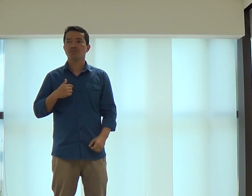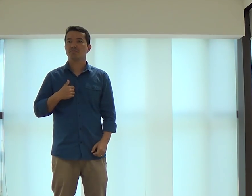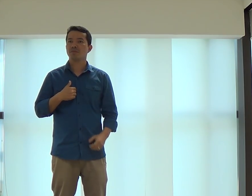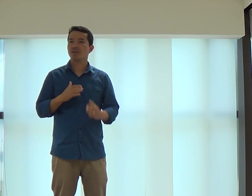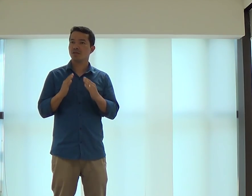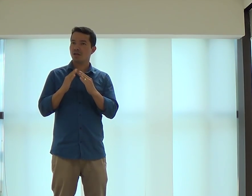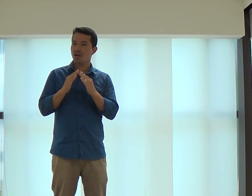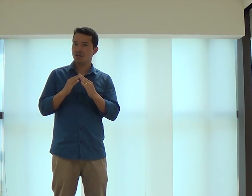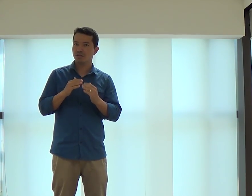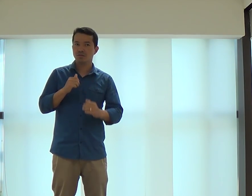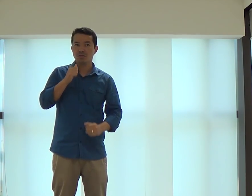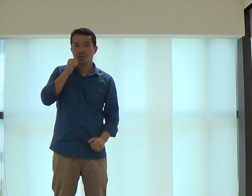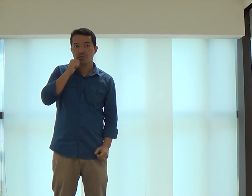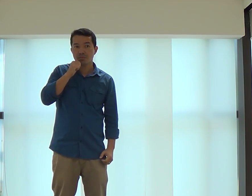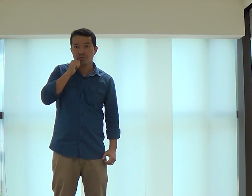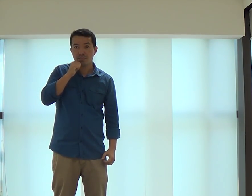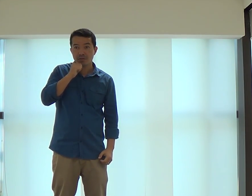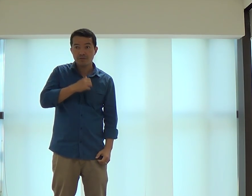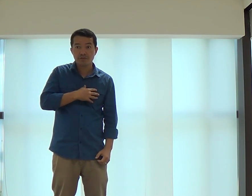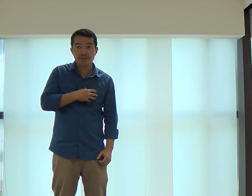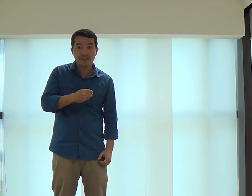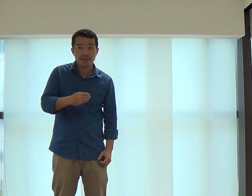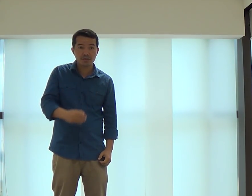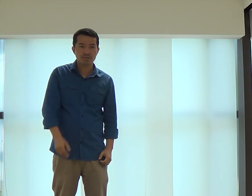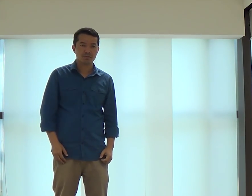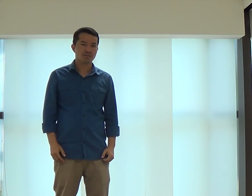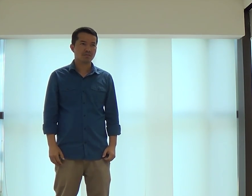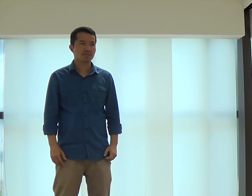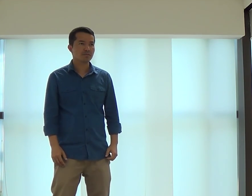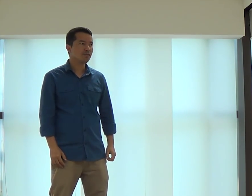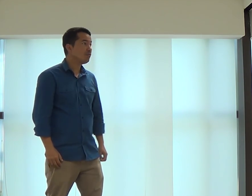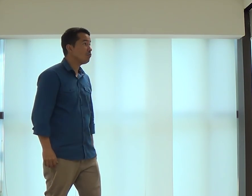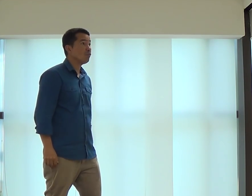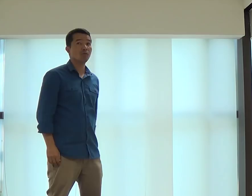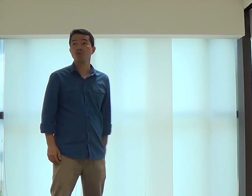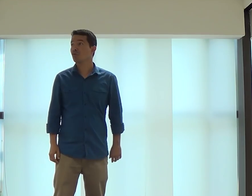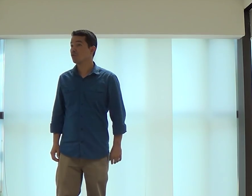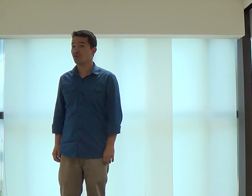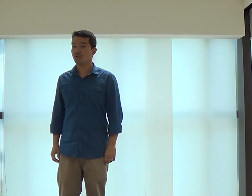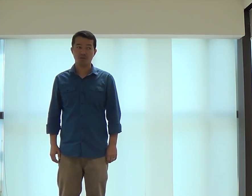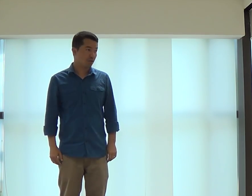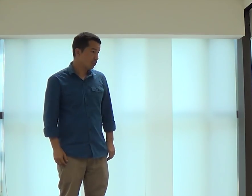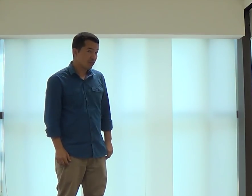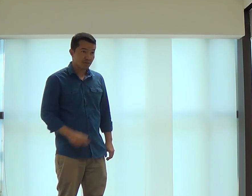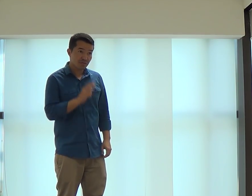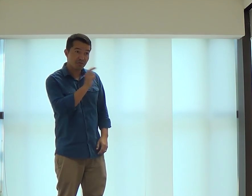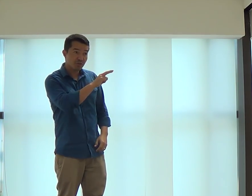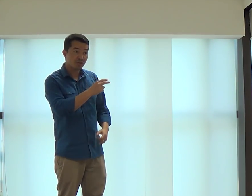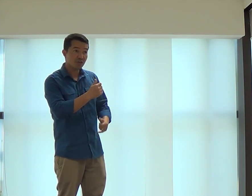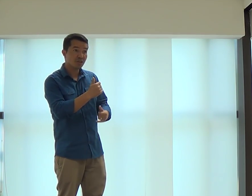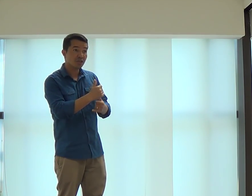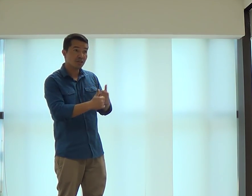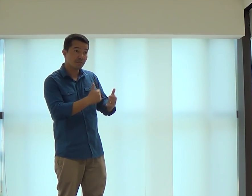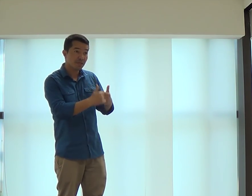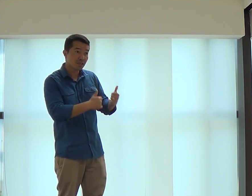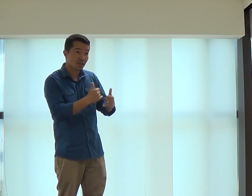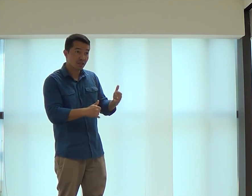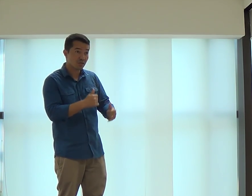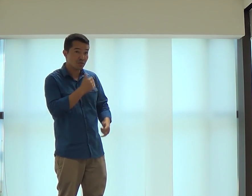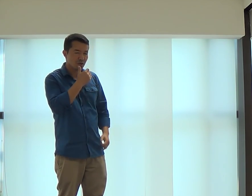Eu percebo, por exemplo, na minha casa, a minha filha. Às vezes, ela está lá. Só olhando as coisas. Aí, ela